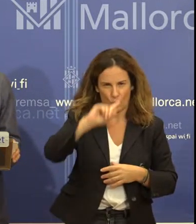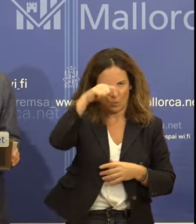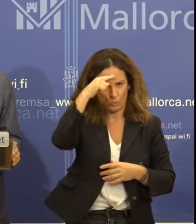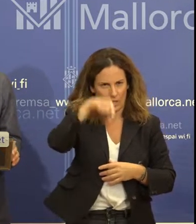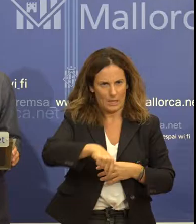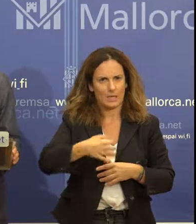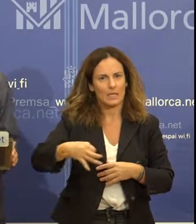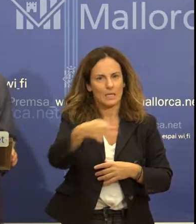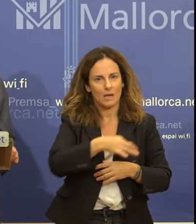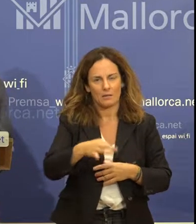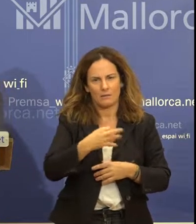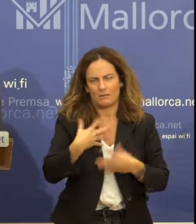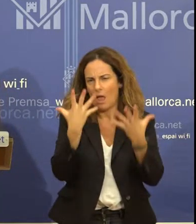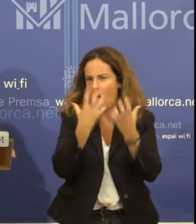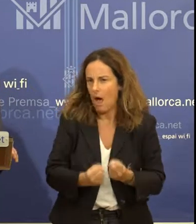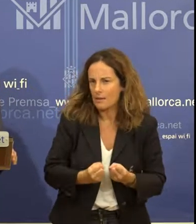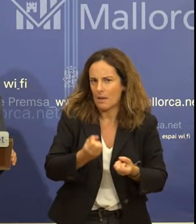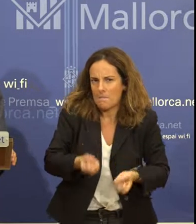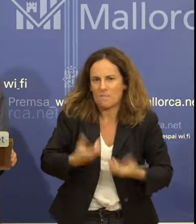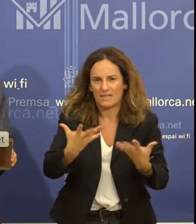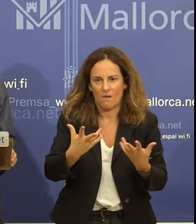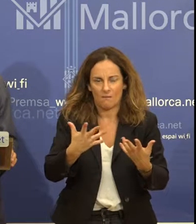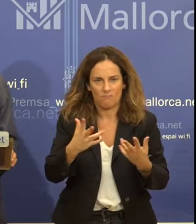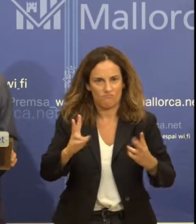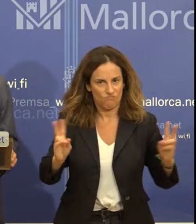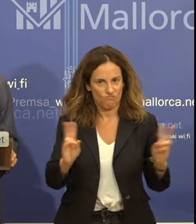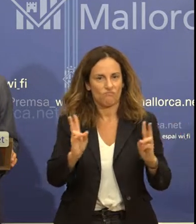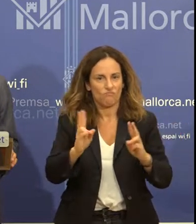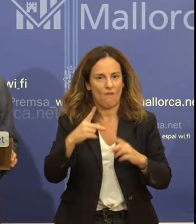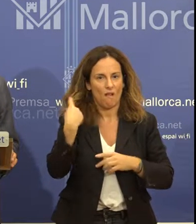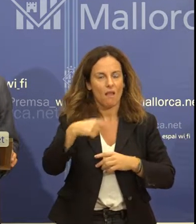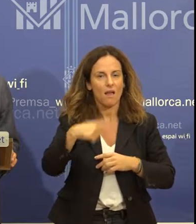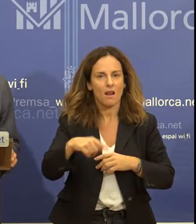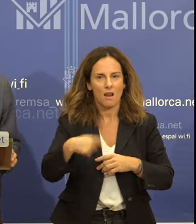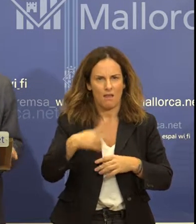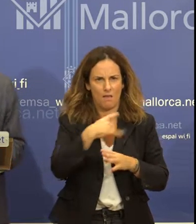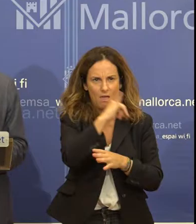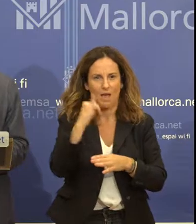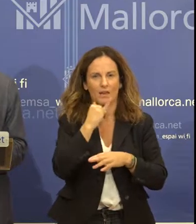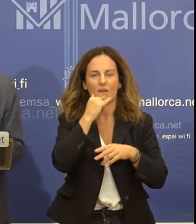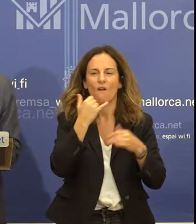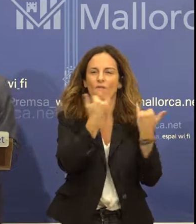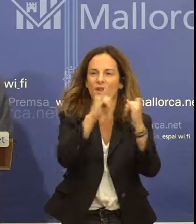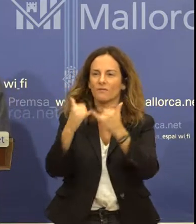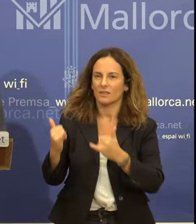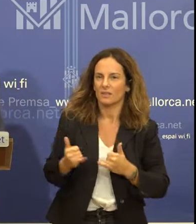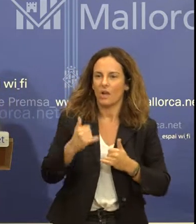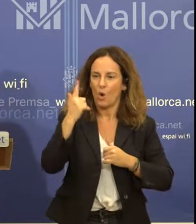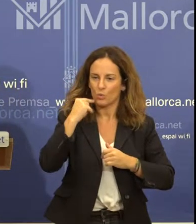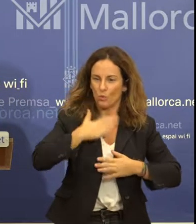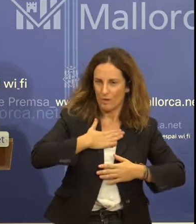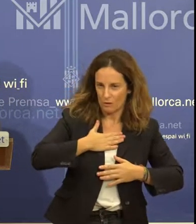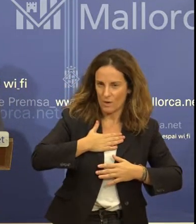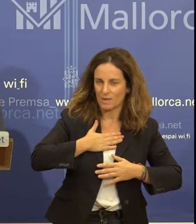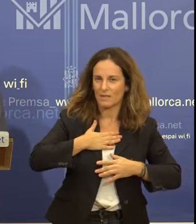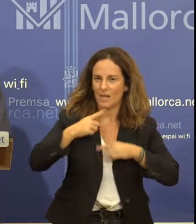caramull d'expressions vives plenament vigents que podran trobar-se en les nostres festes, en els nostres rituals, però